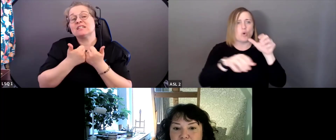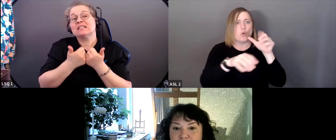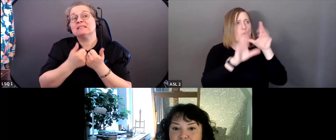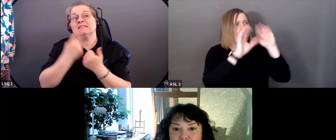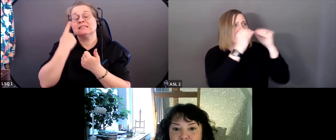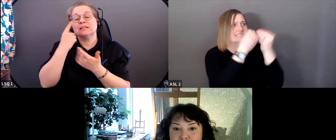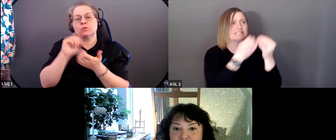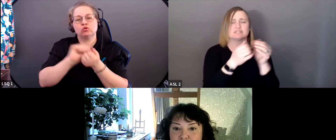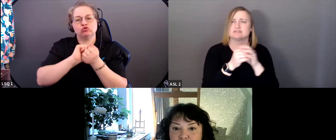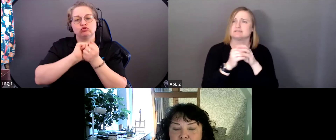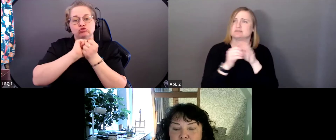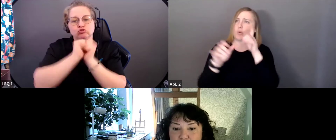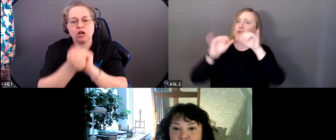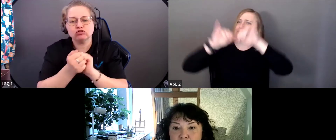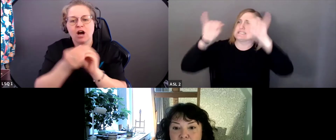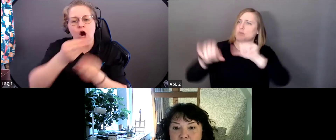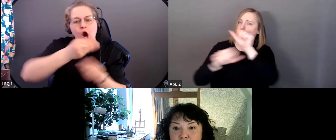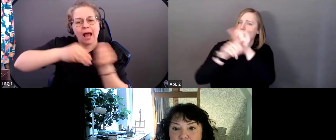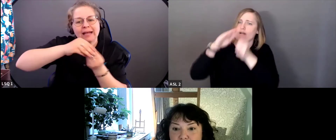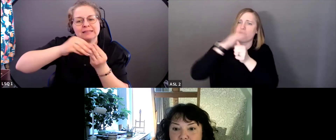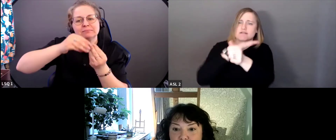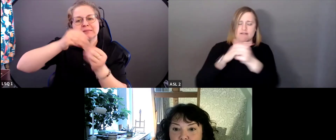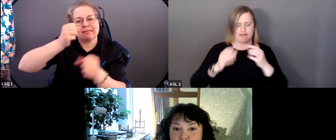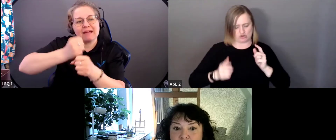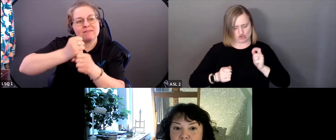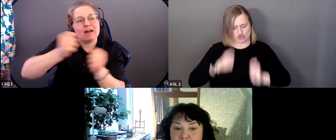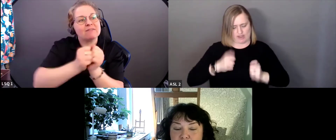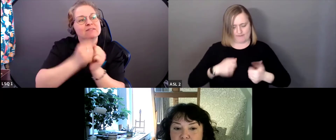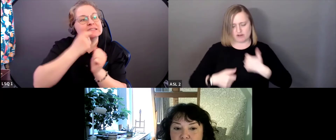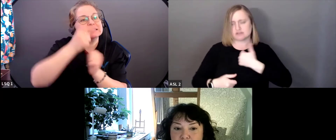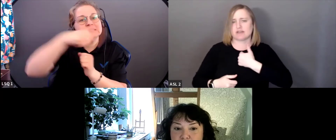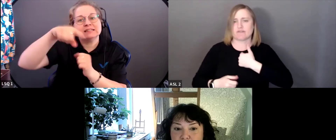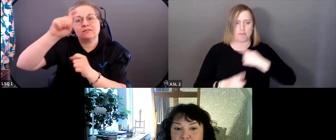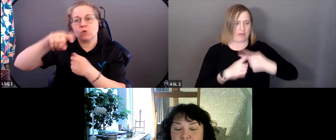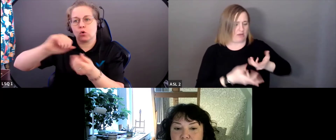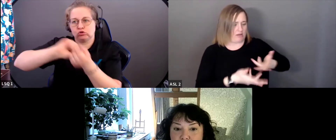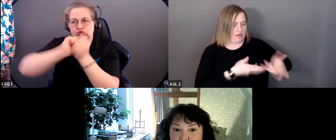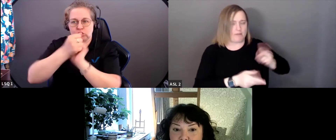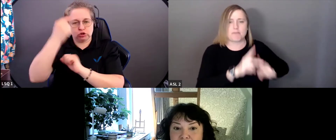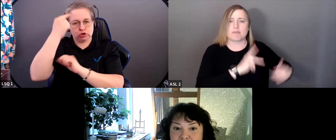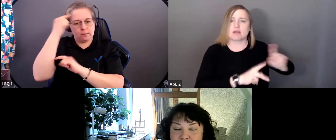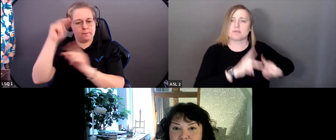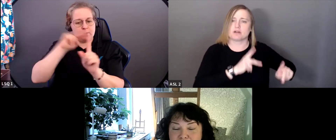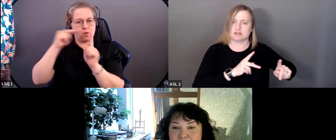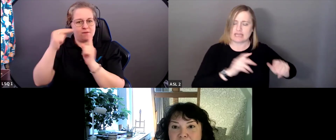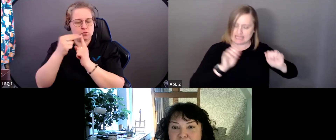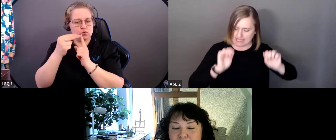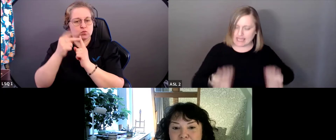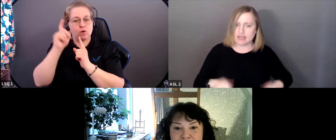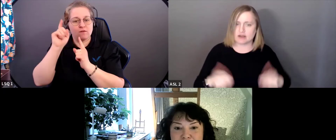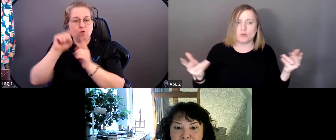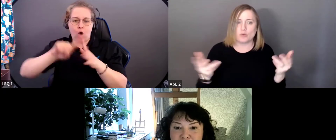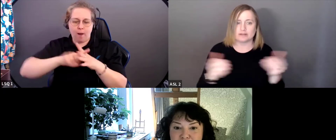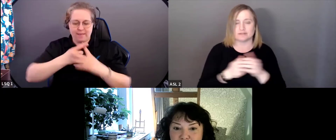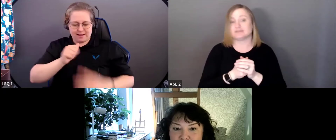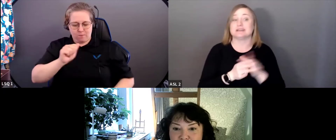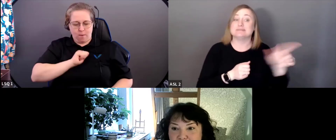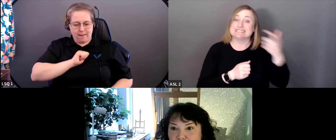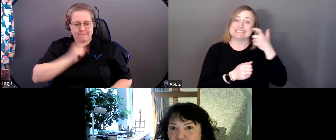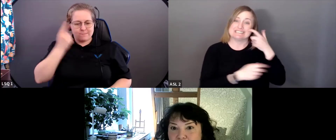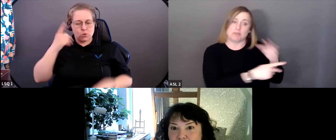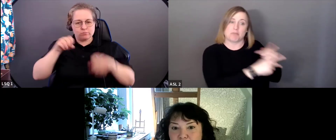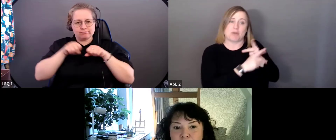des organismes pour lesquels nous travaillons. Il faut commencer par faire ces changements soi-même pour que l'on puisse,